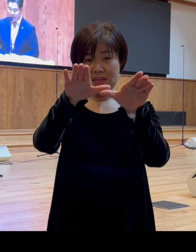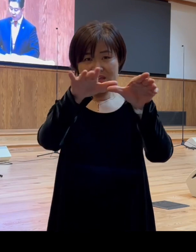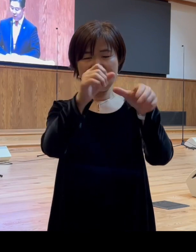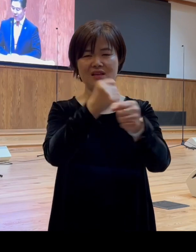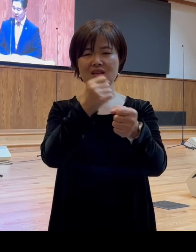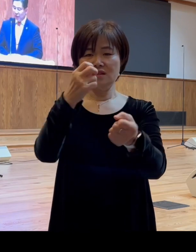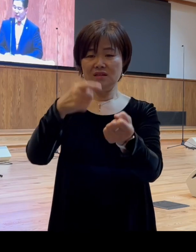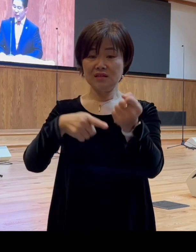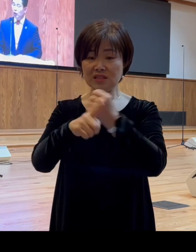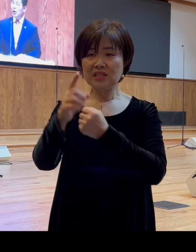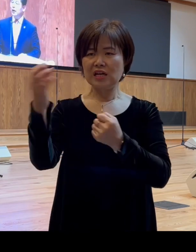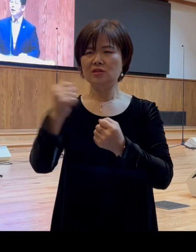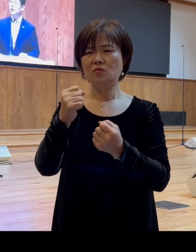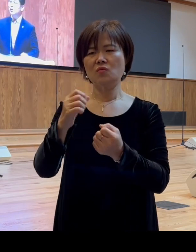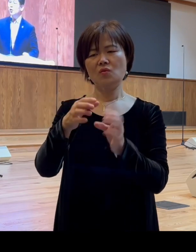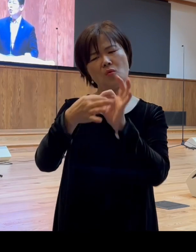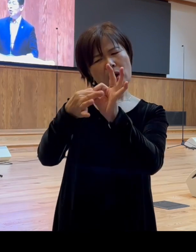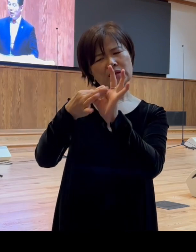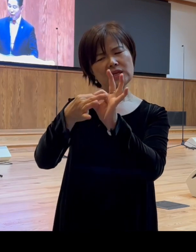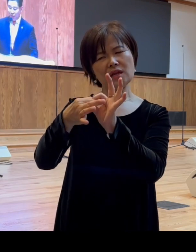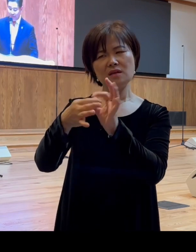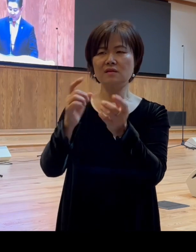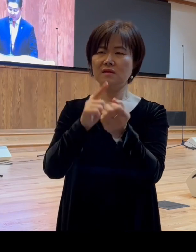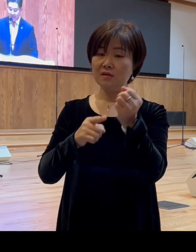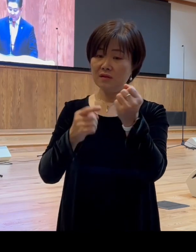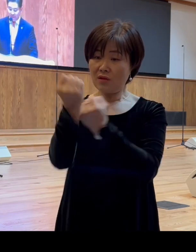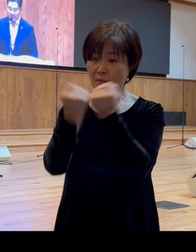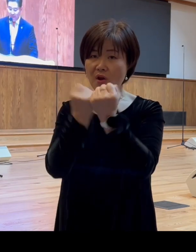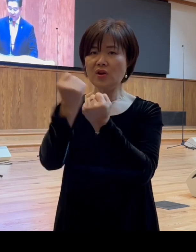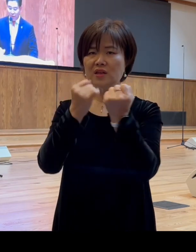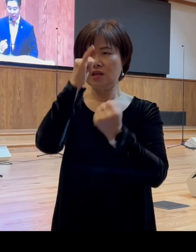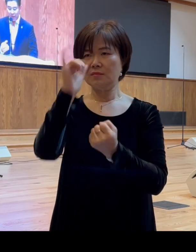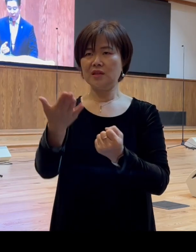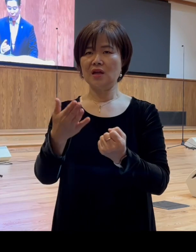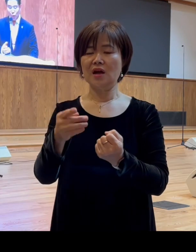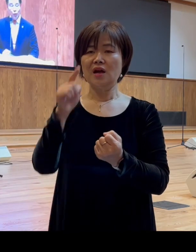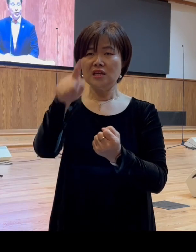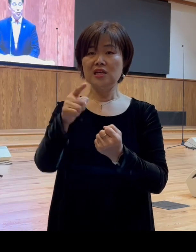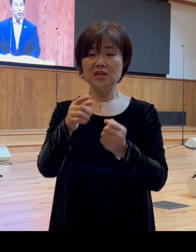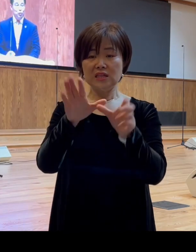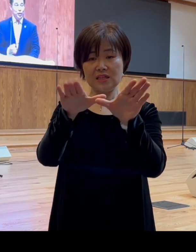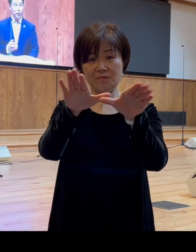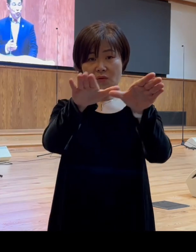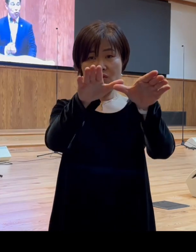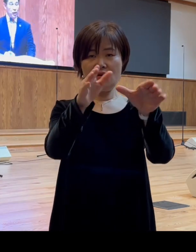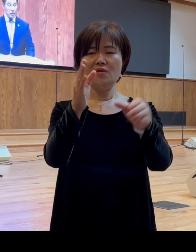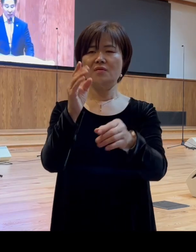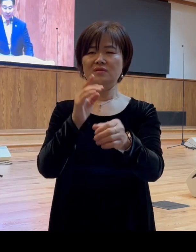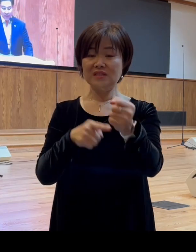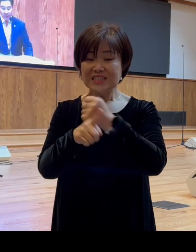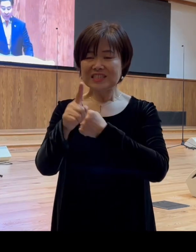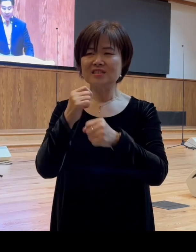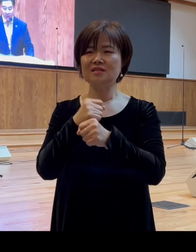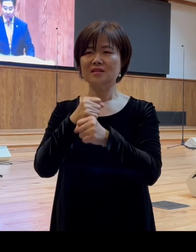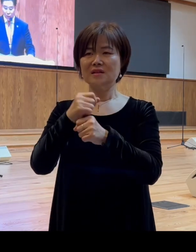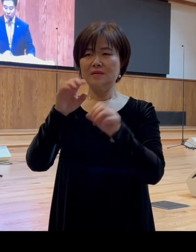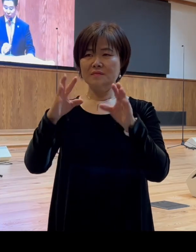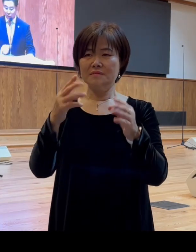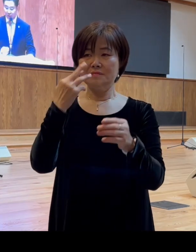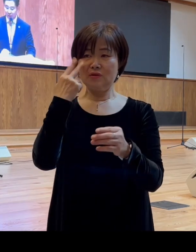인과 관계를 설명하기도 합니다 그럼 이 용어는 미국의 수학자인 에드워드 로렌츠라고